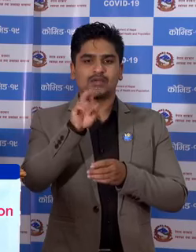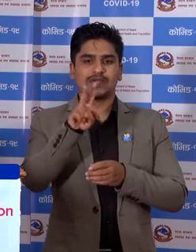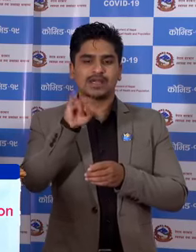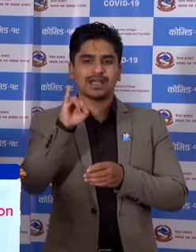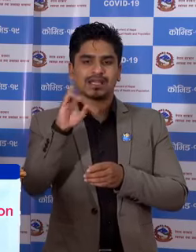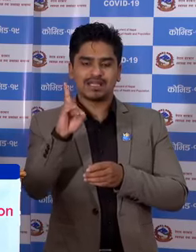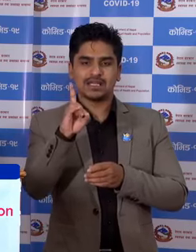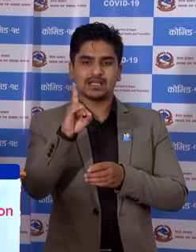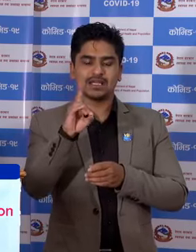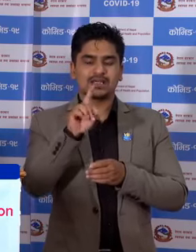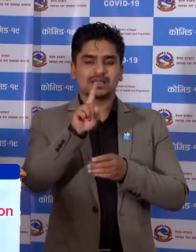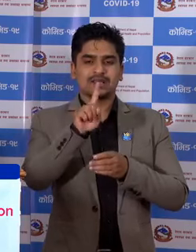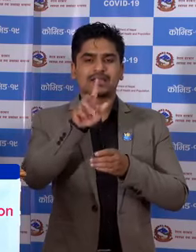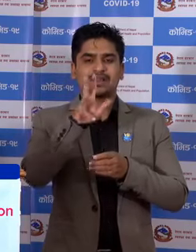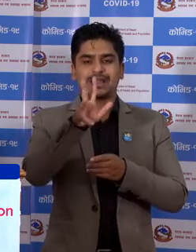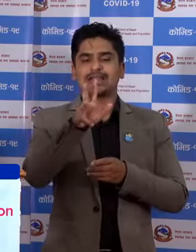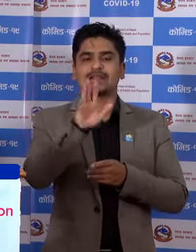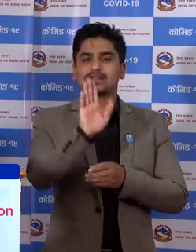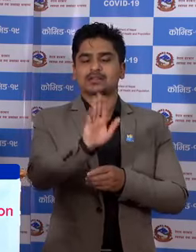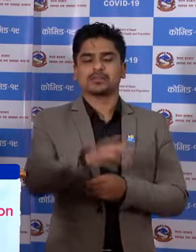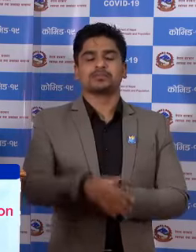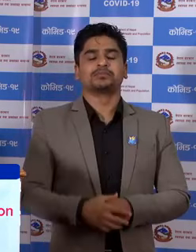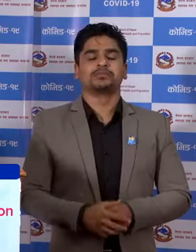-19 छा